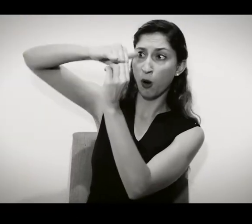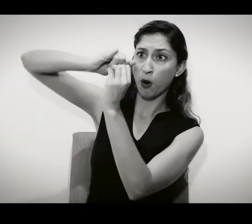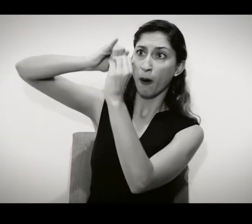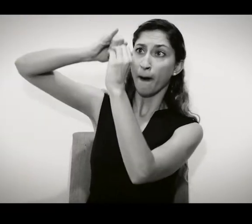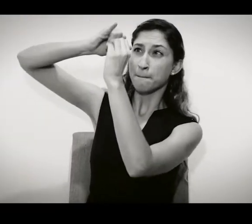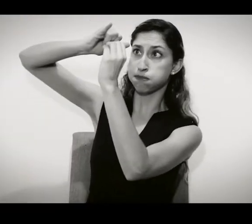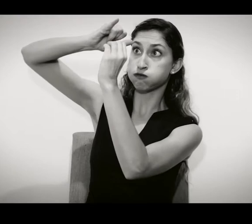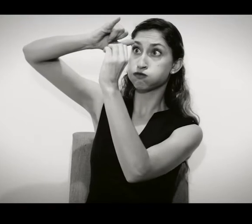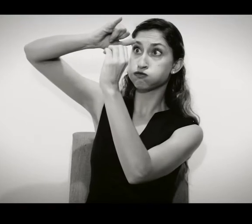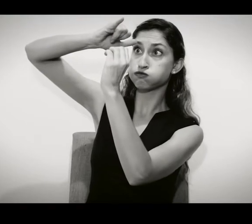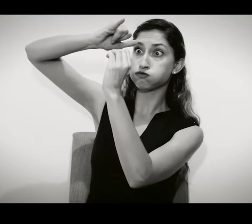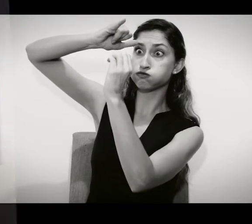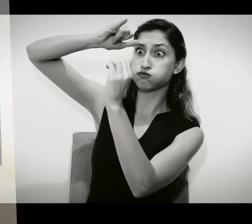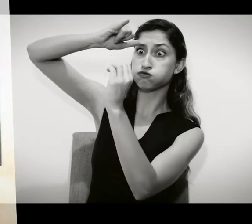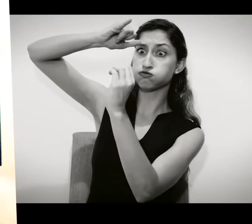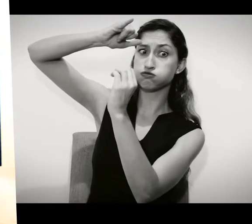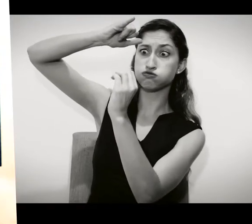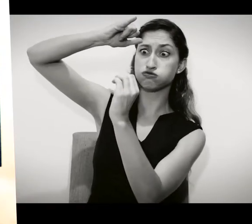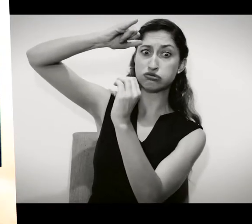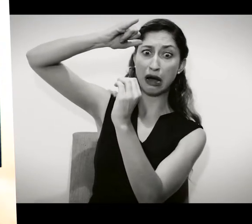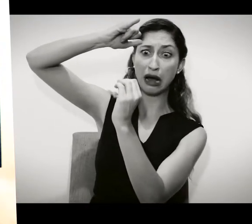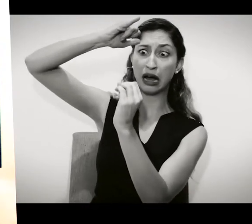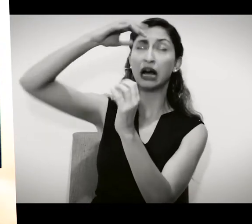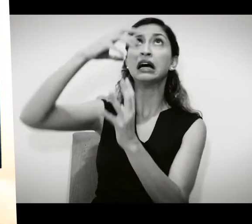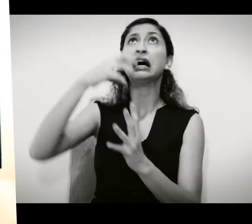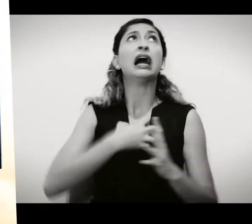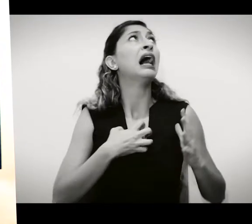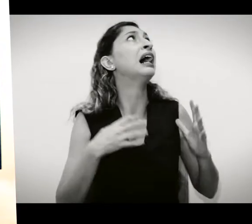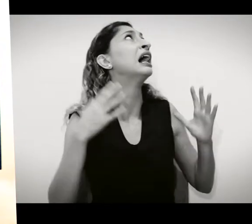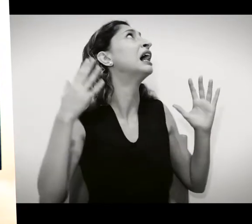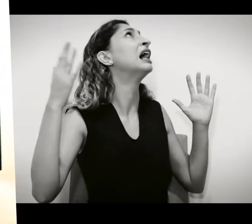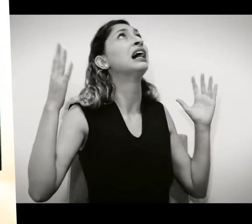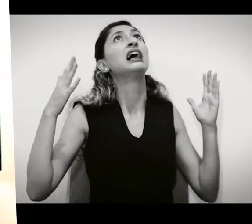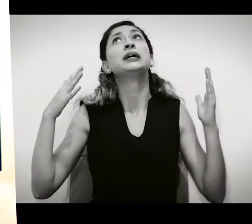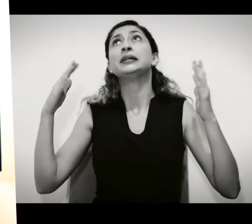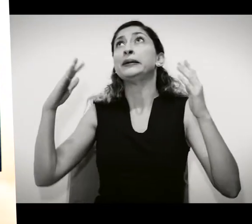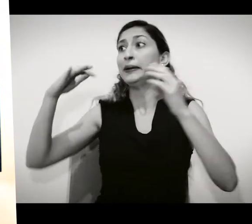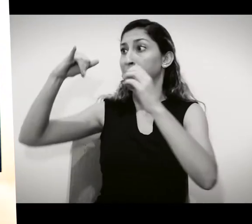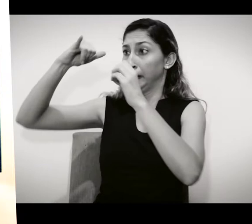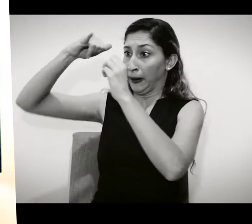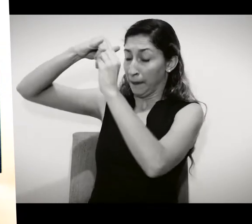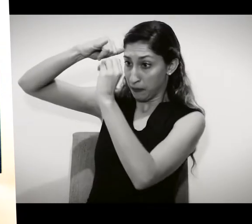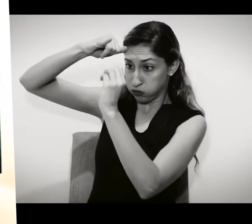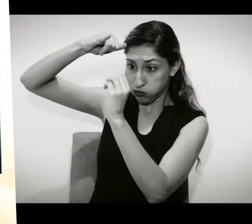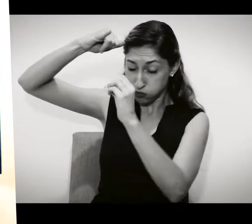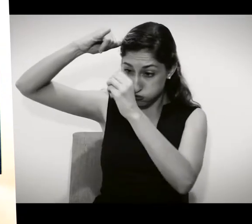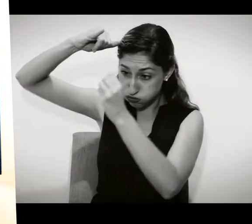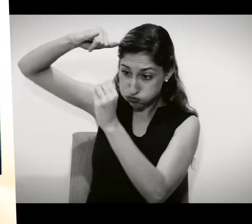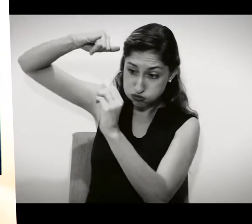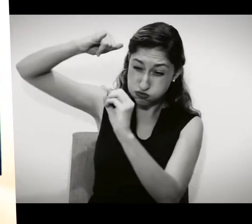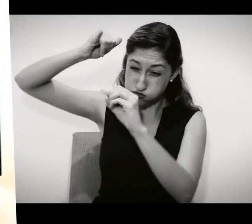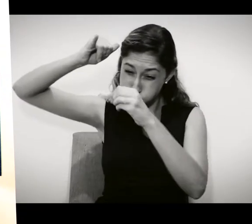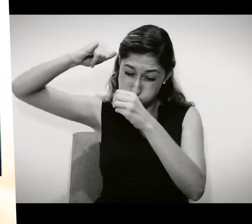De repente, ela sentiu que estava caindo, caindo,